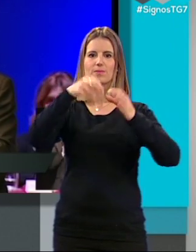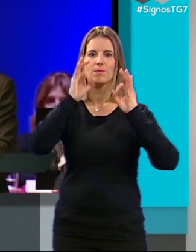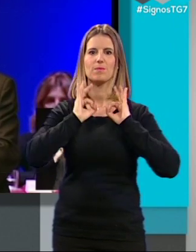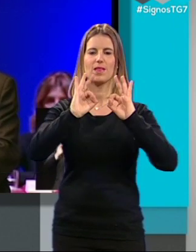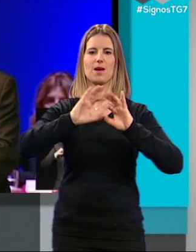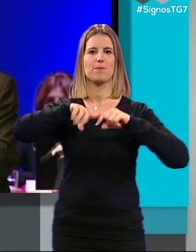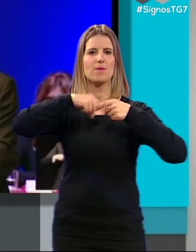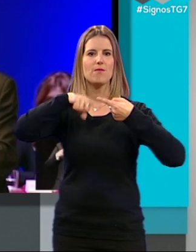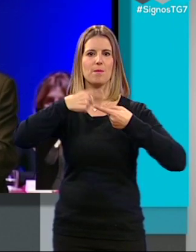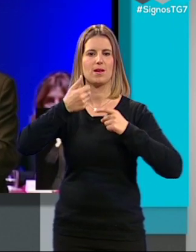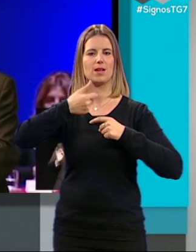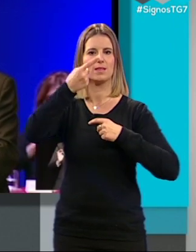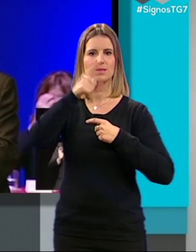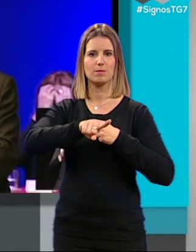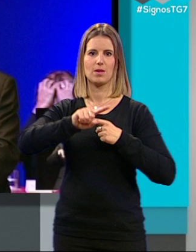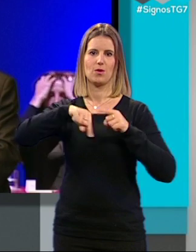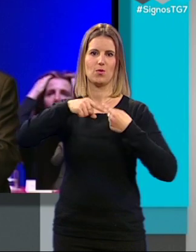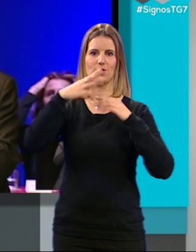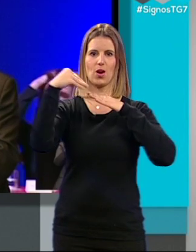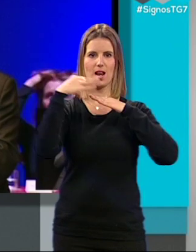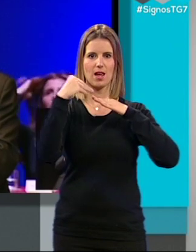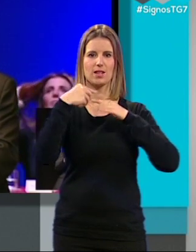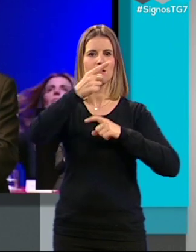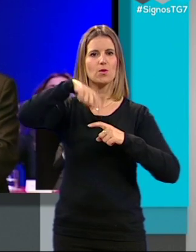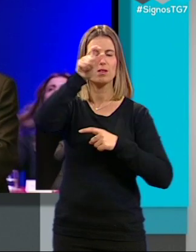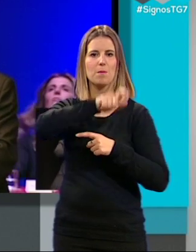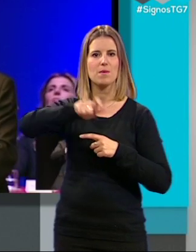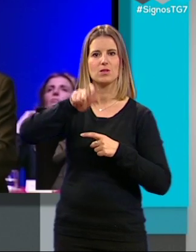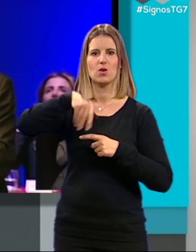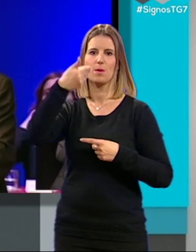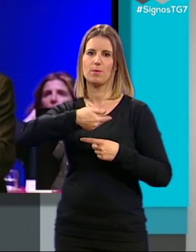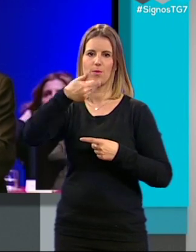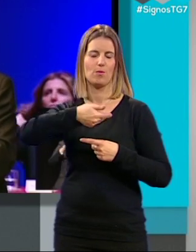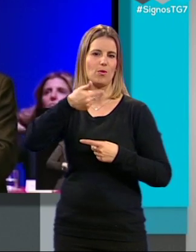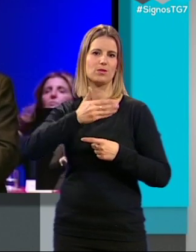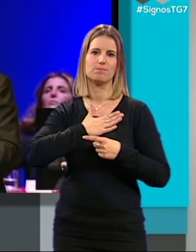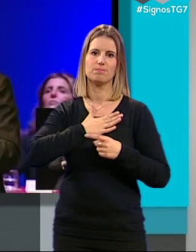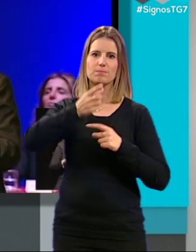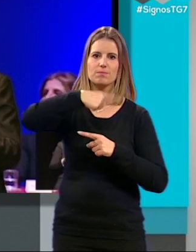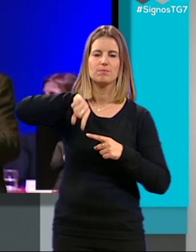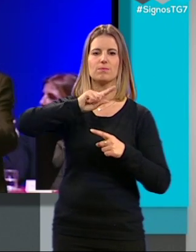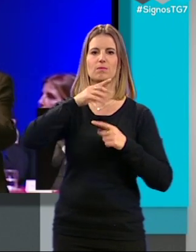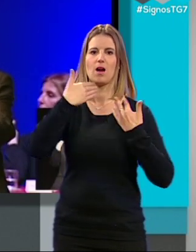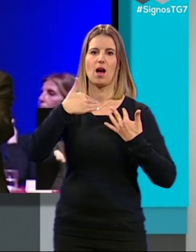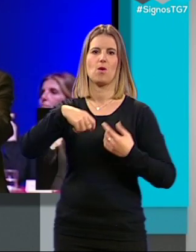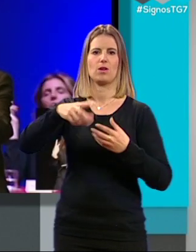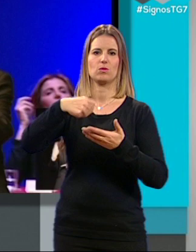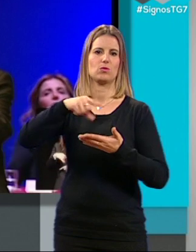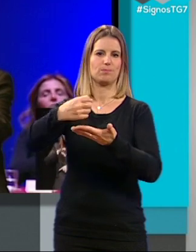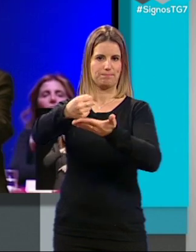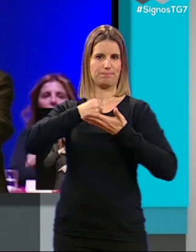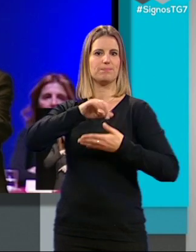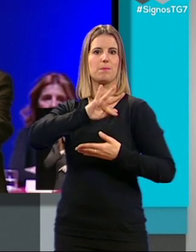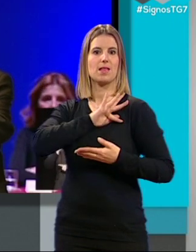a nuestra familia y, por supuesto, a nuestros clientes, nuestro personal que es importantísimo porque aunque recogemos las medallas nosotros,